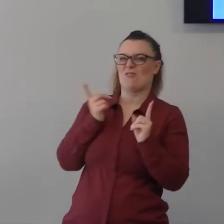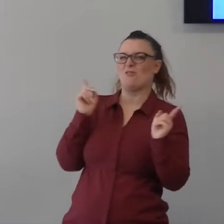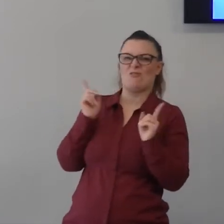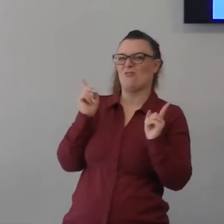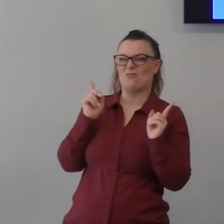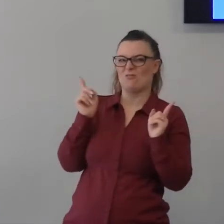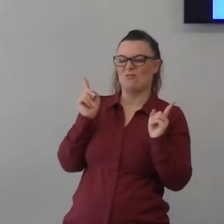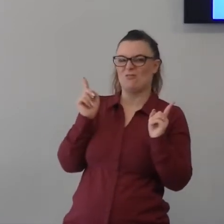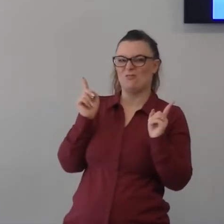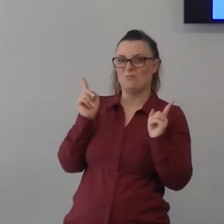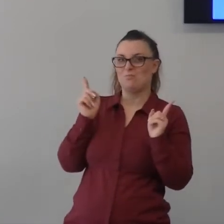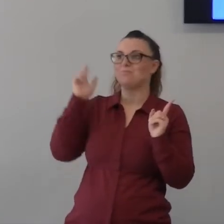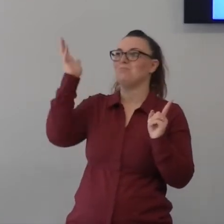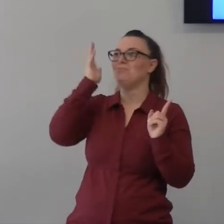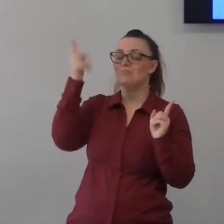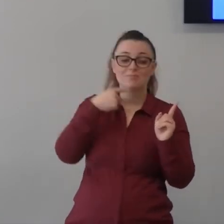via da questo lavoro